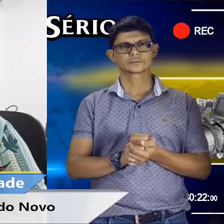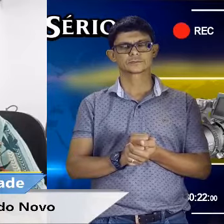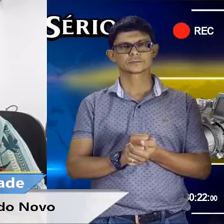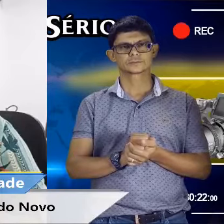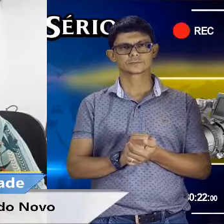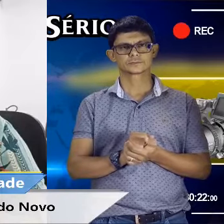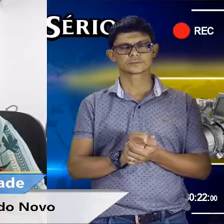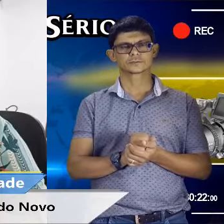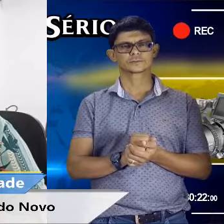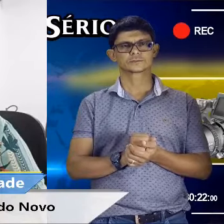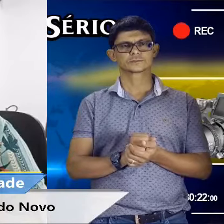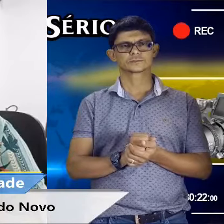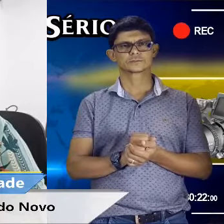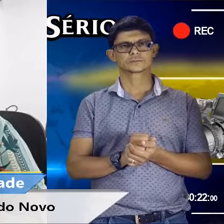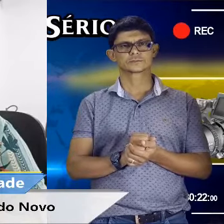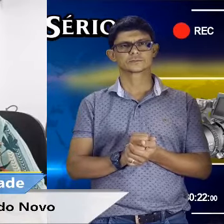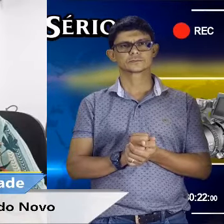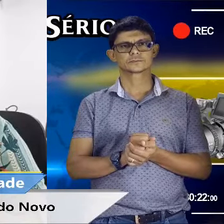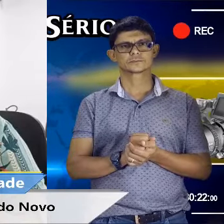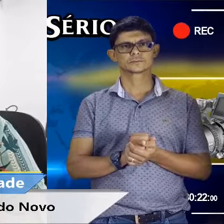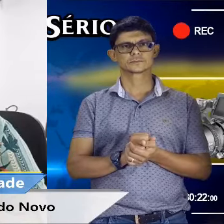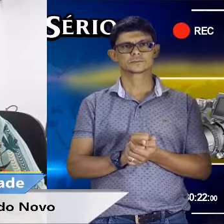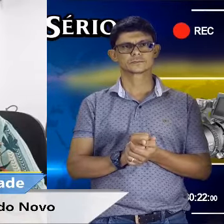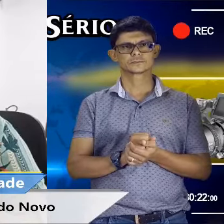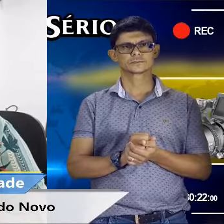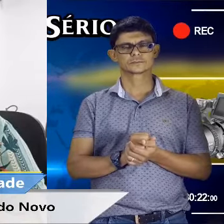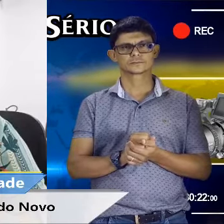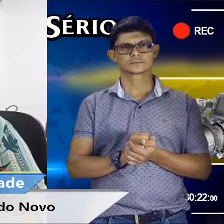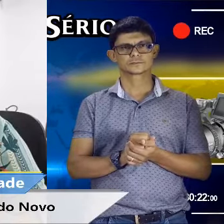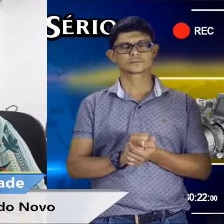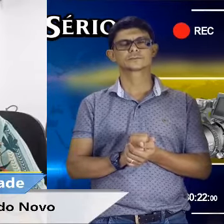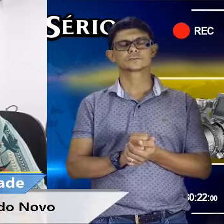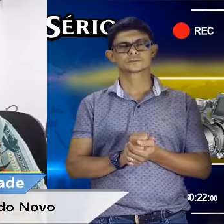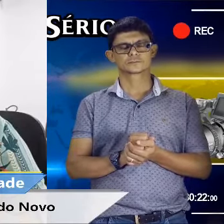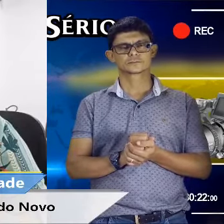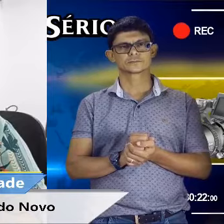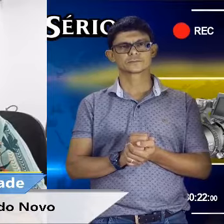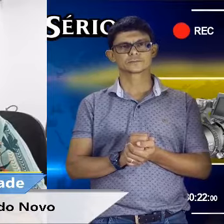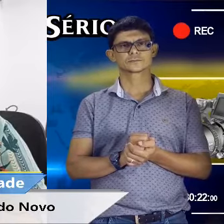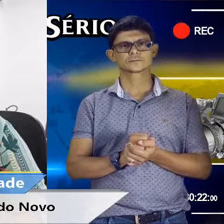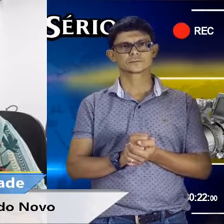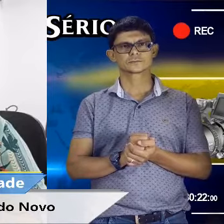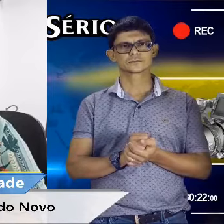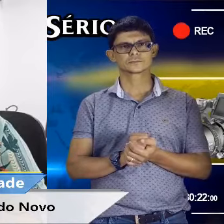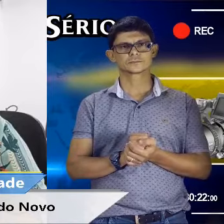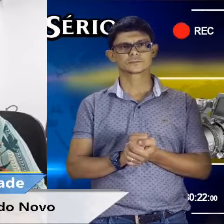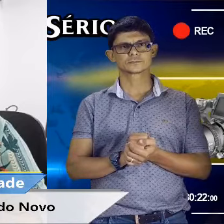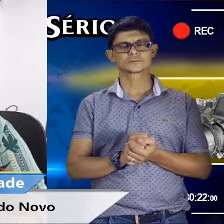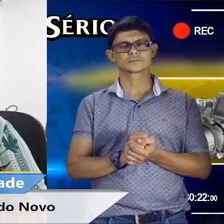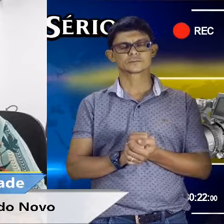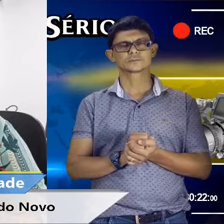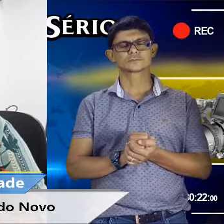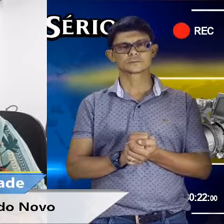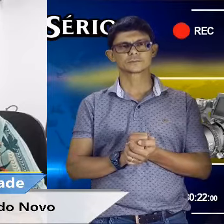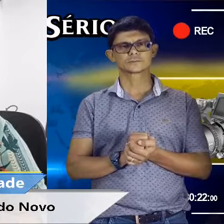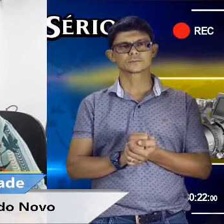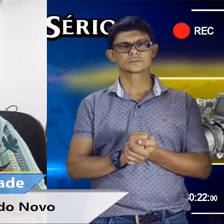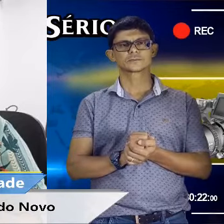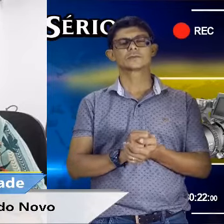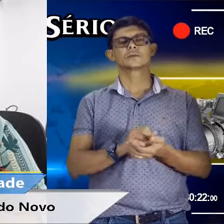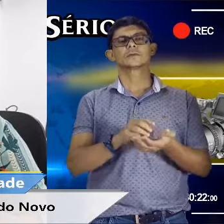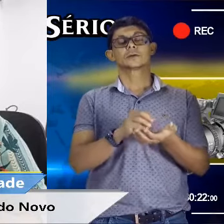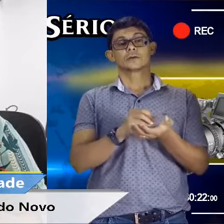pagando pedágio. Bom, eu não estou preocupada com pedágio. Estou preocupada com a situação dos nossos empresários. A situação desses